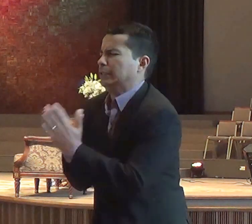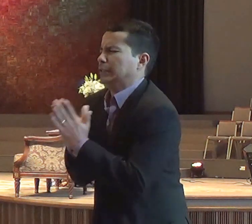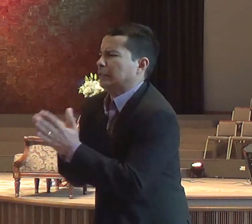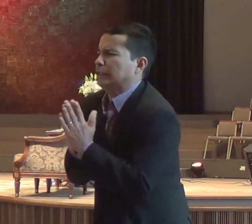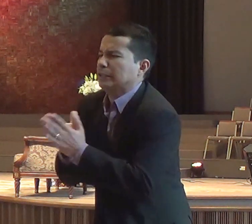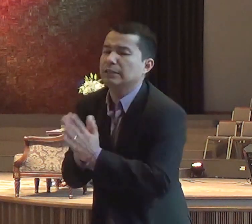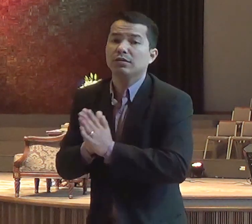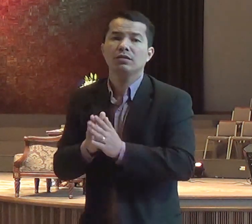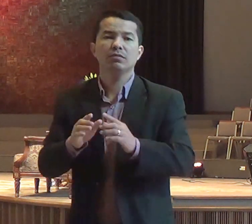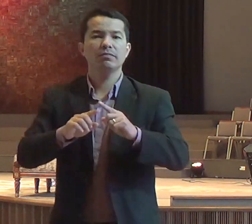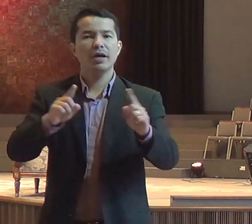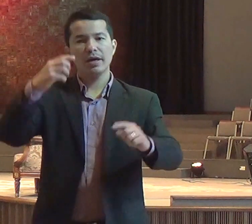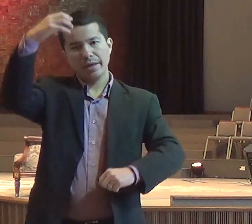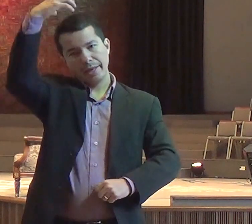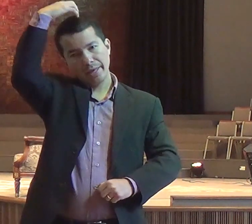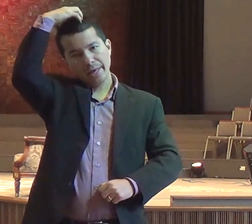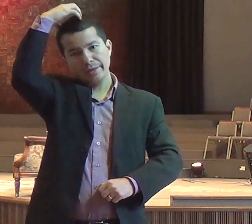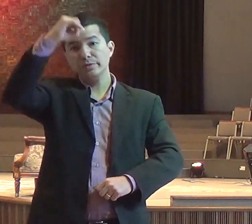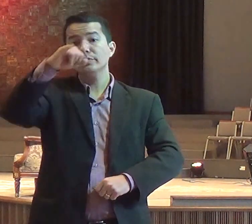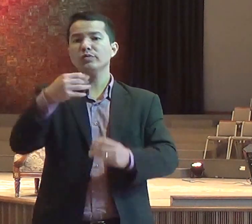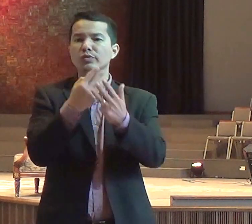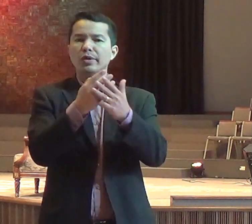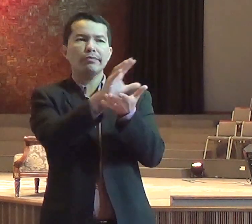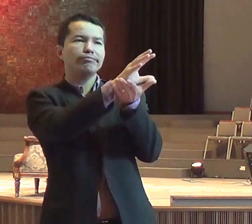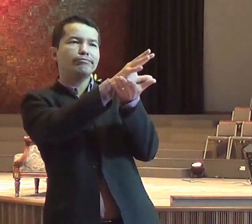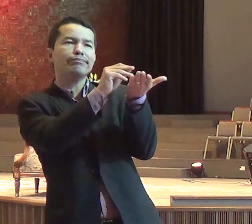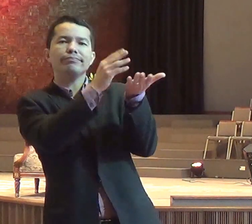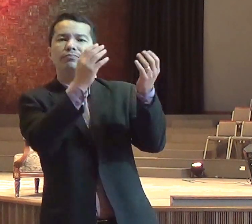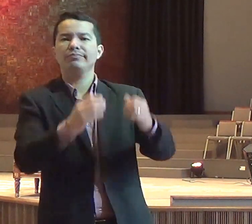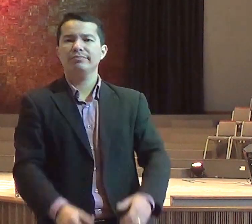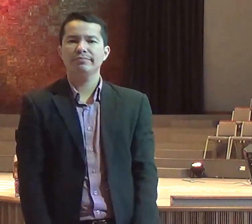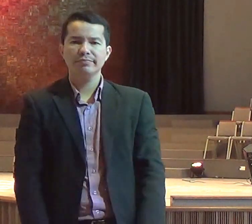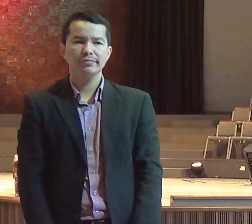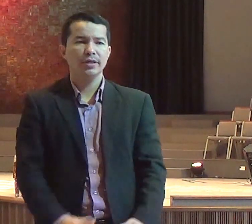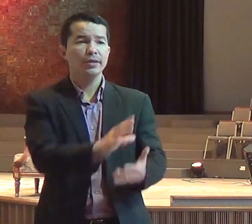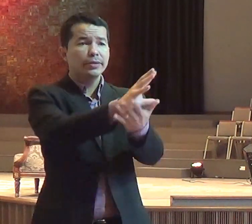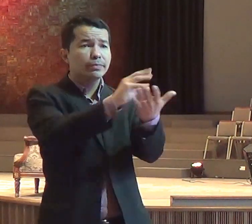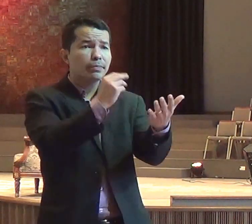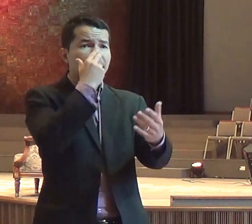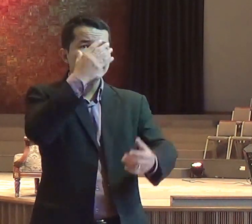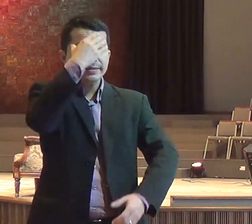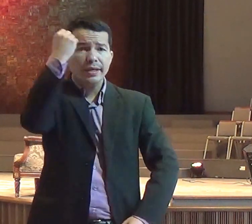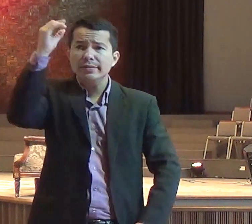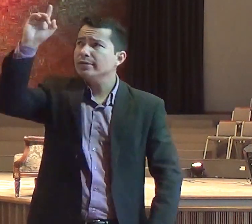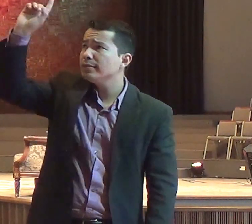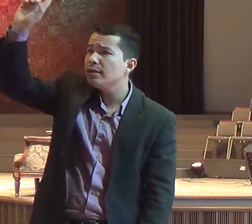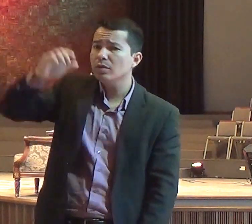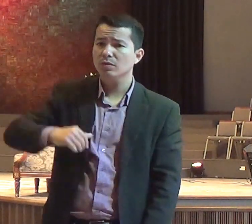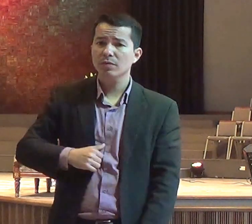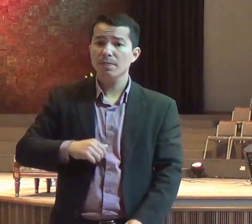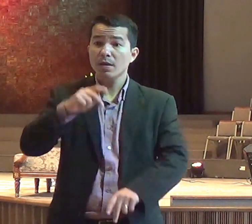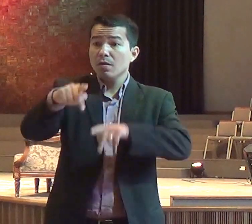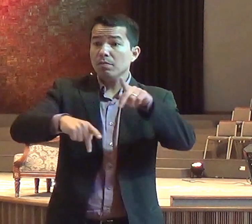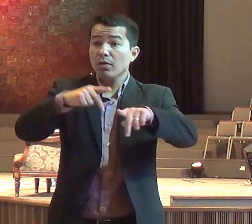perseguido os profetas de Deus. Por isso o povo foi abandonando o caminho do Senhor